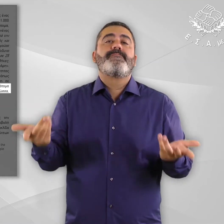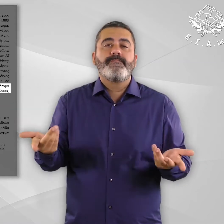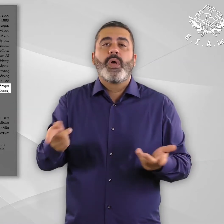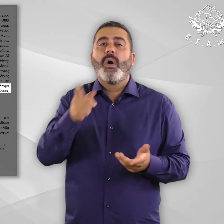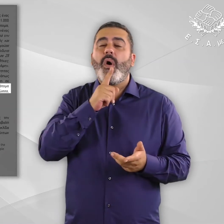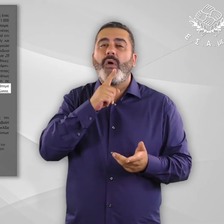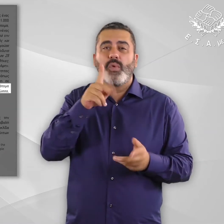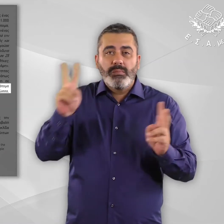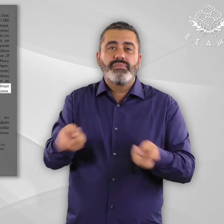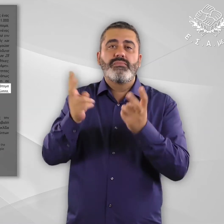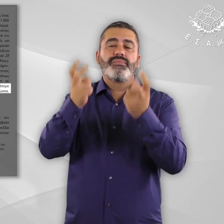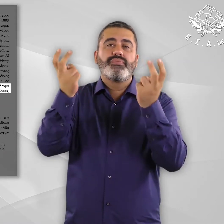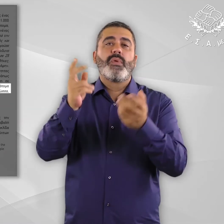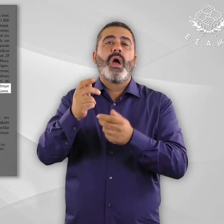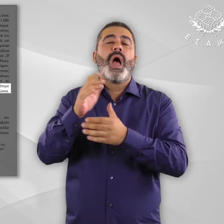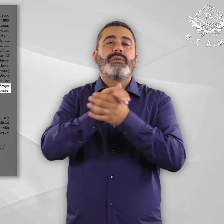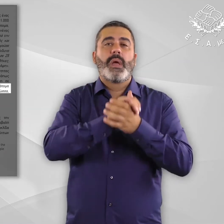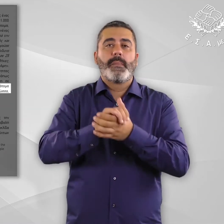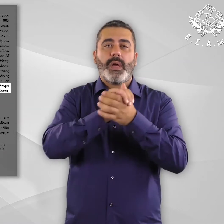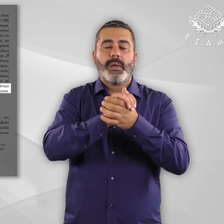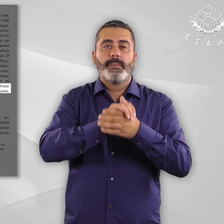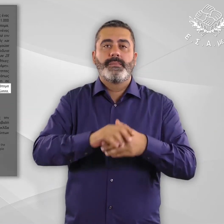η ΕΣΑΜΕΑ. Τέλος σελίδας 9